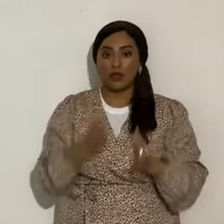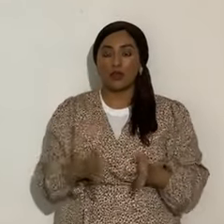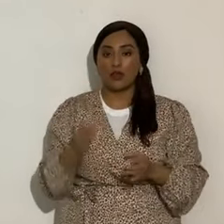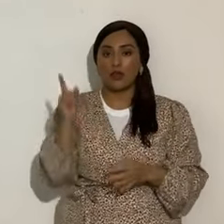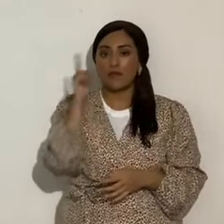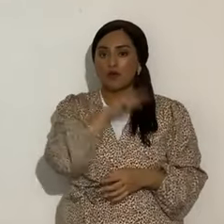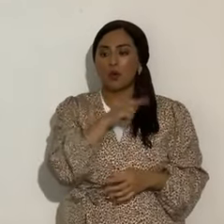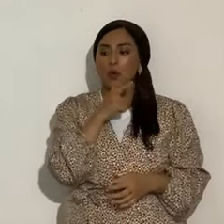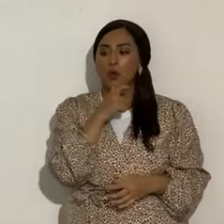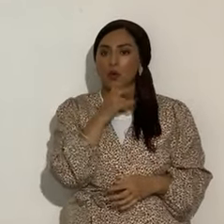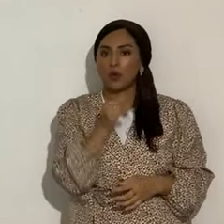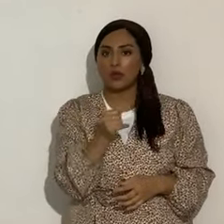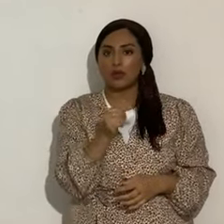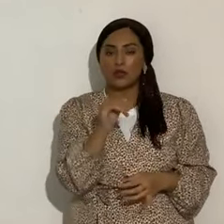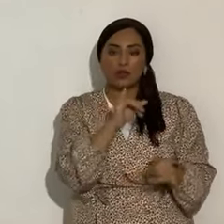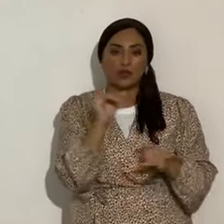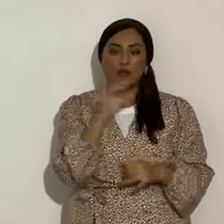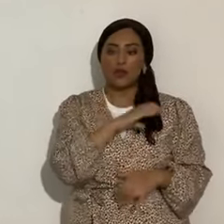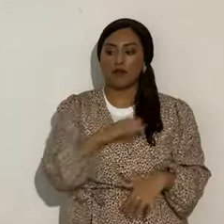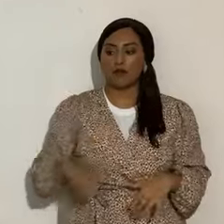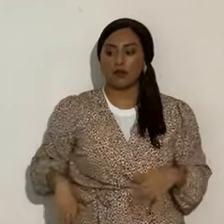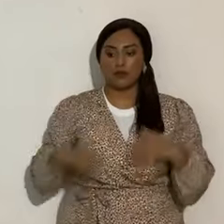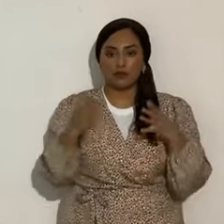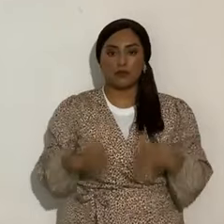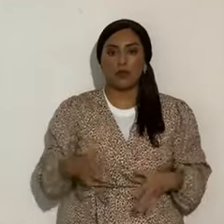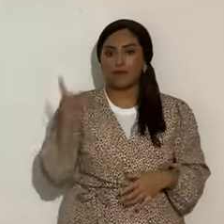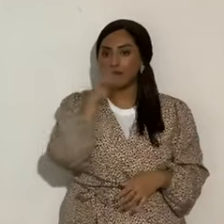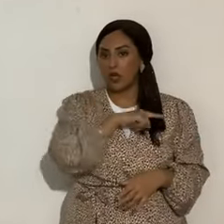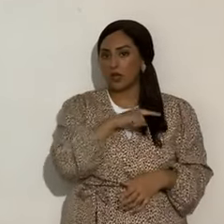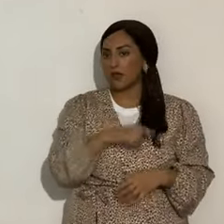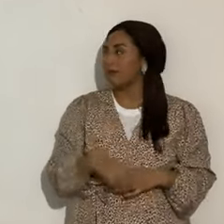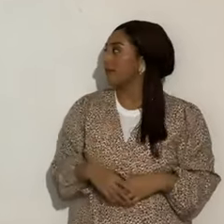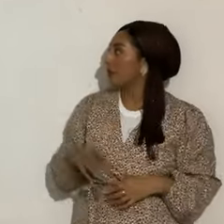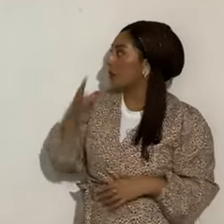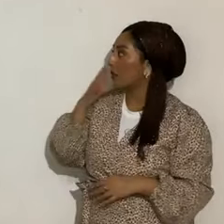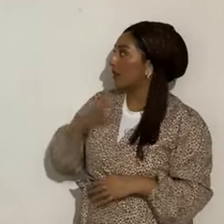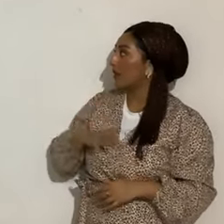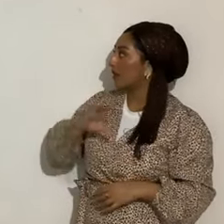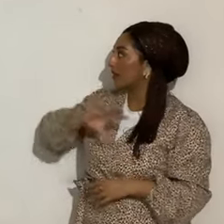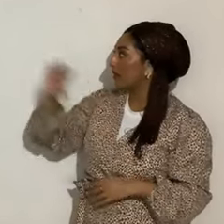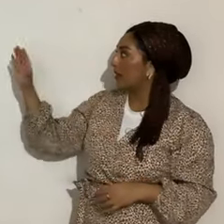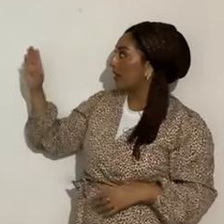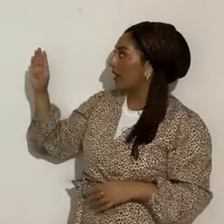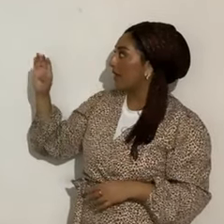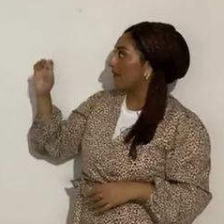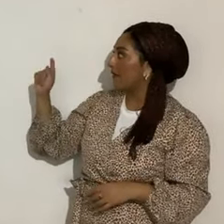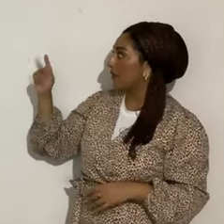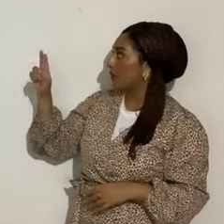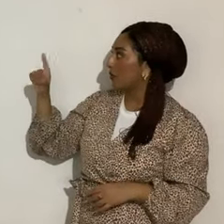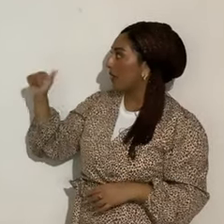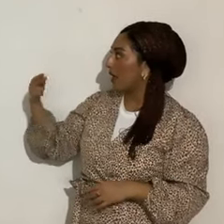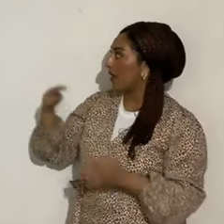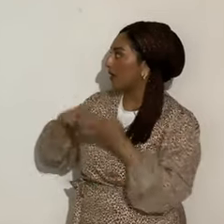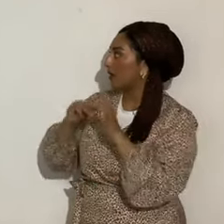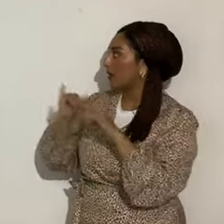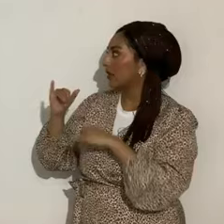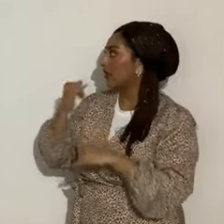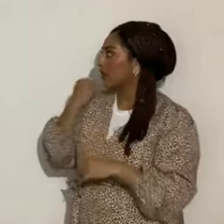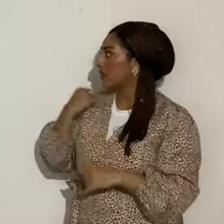quién es el antimashiach. Betula representa o sea, es Virgo, la mujer representa a Israel, Apocalipsis 12, verso